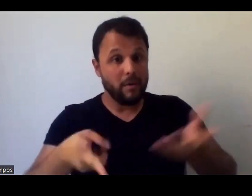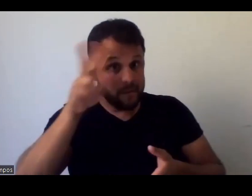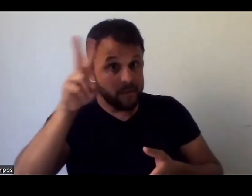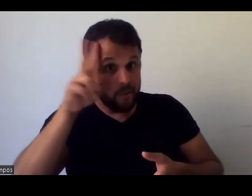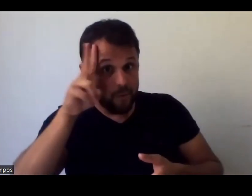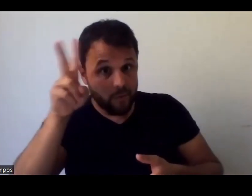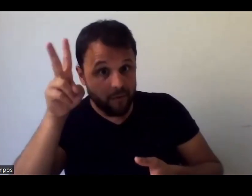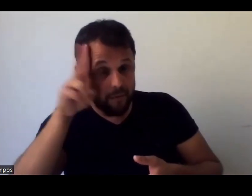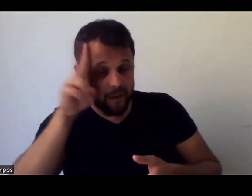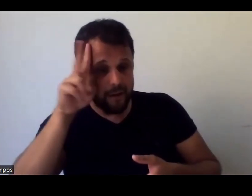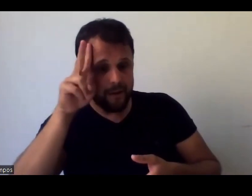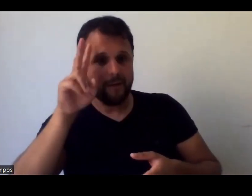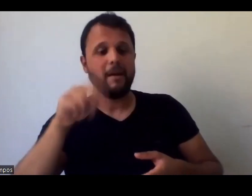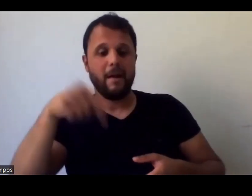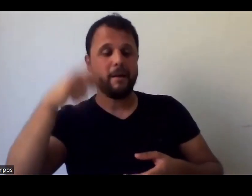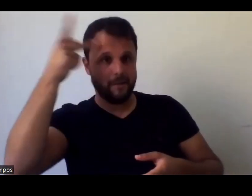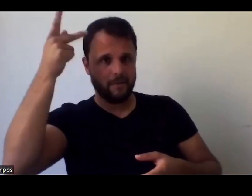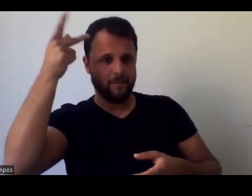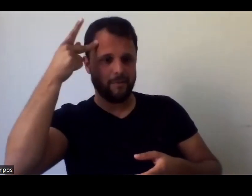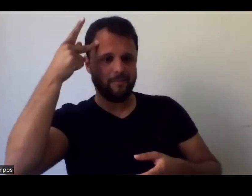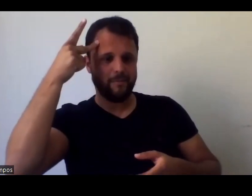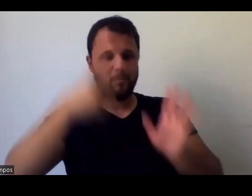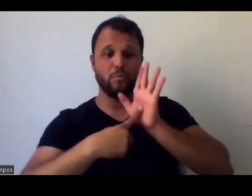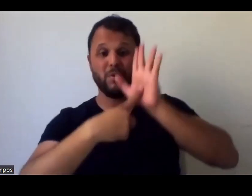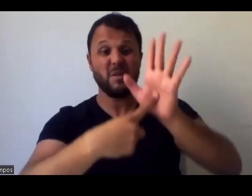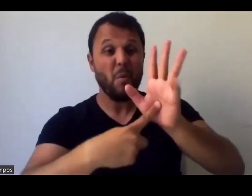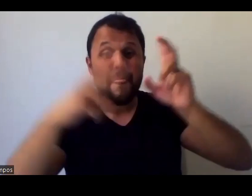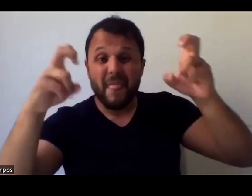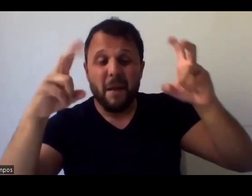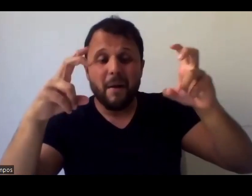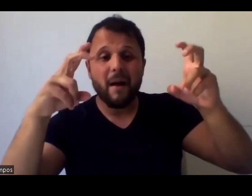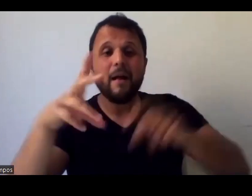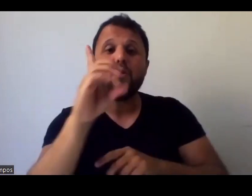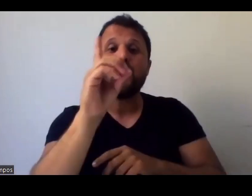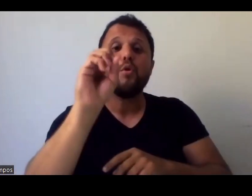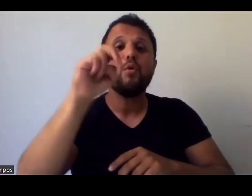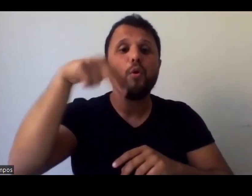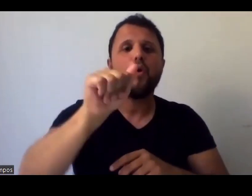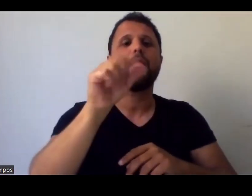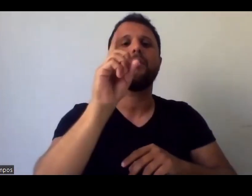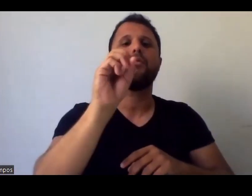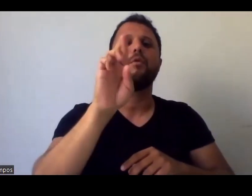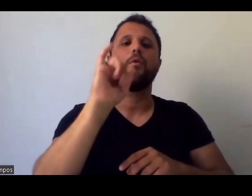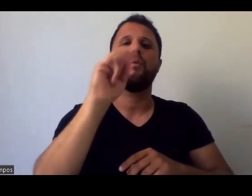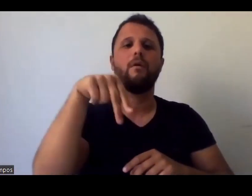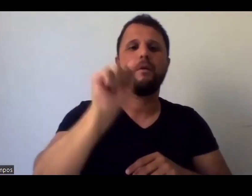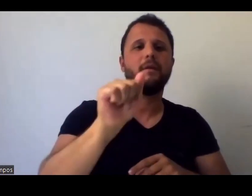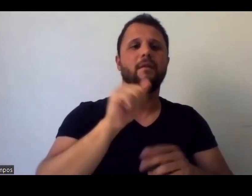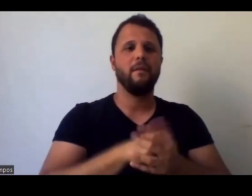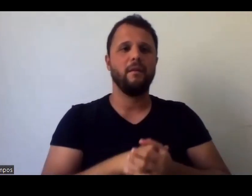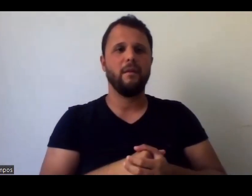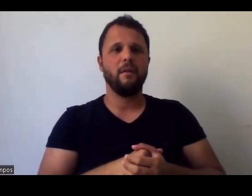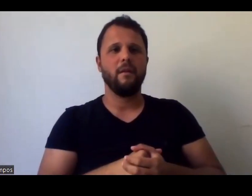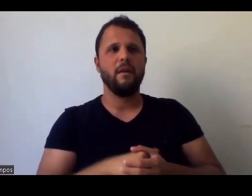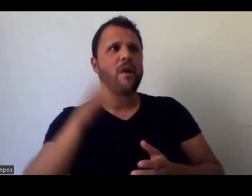exposição sobre ela, sobre a dona Dorina. Então, assim, isso muda, você imagina quantas pessoas passam pela Unibis e vão ver assim, olha,